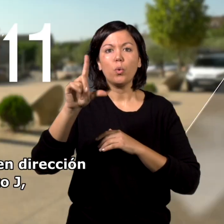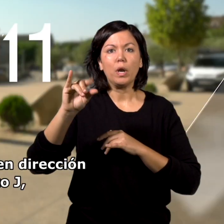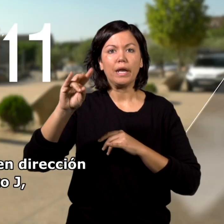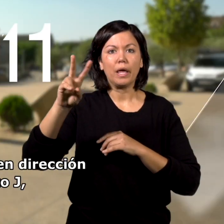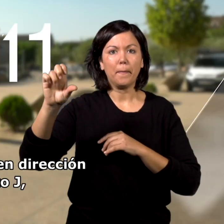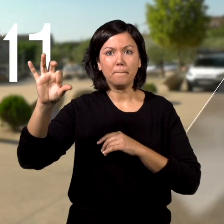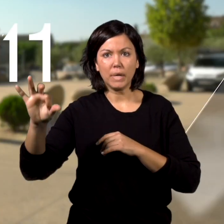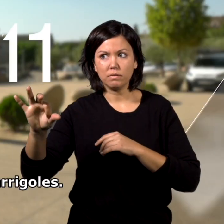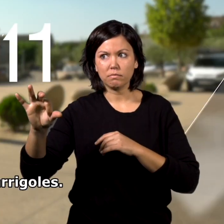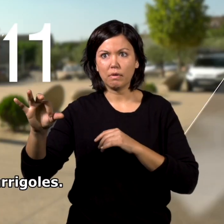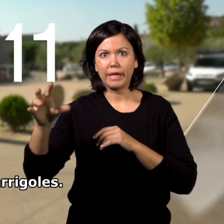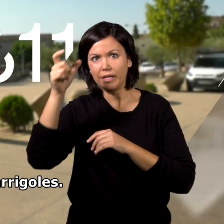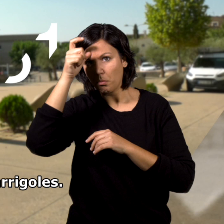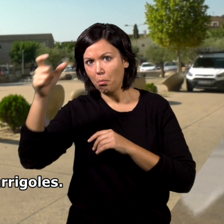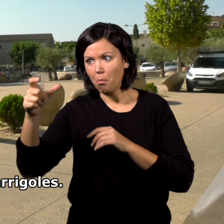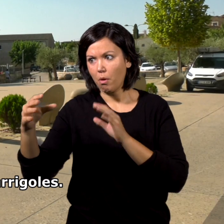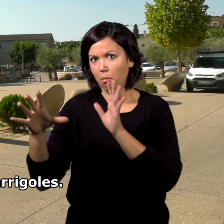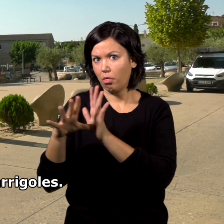punto J, núcleo agregado de Garrigolas.